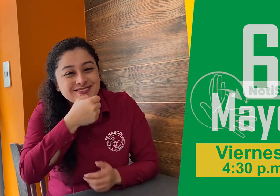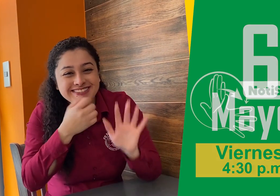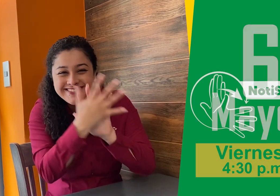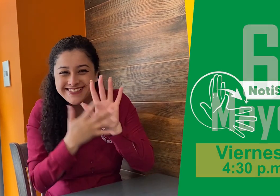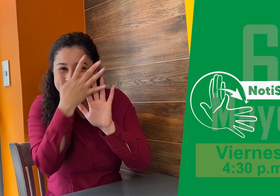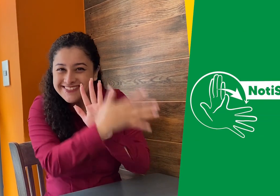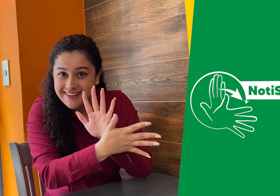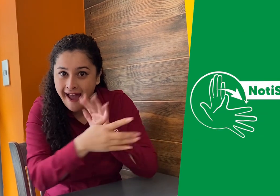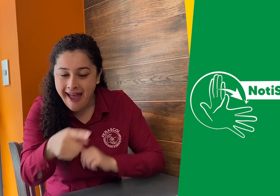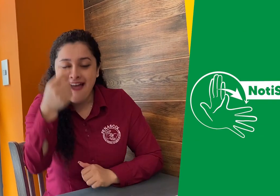media tendremos noticias y señales.